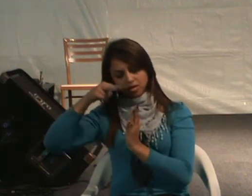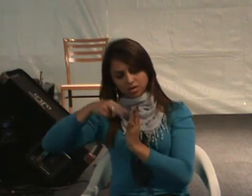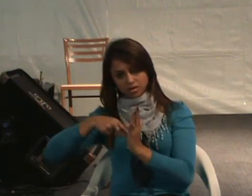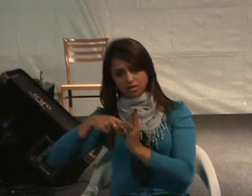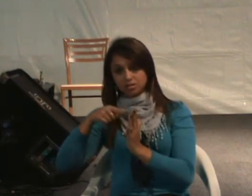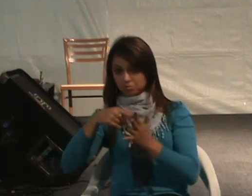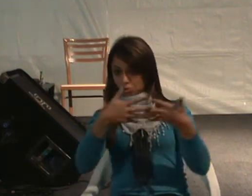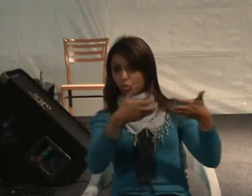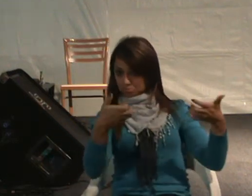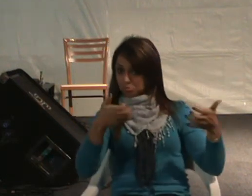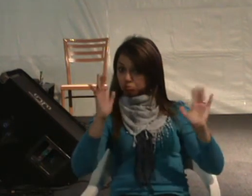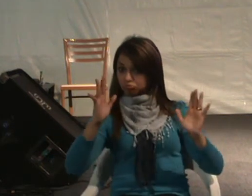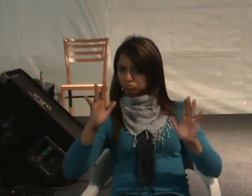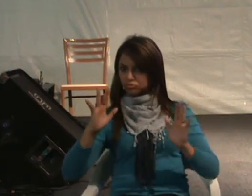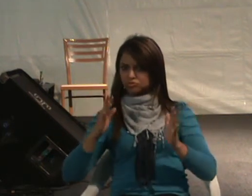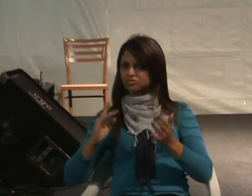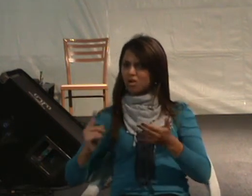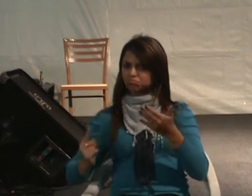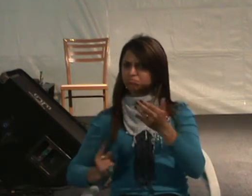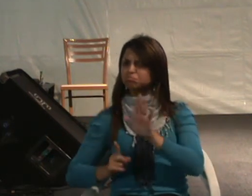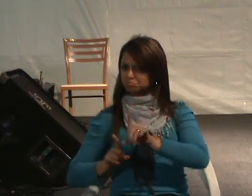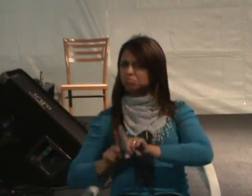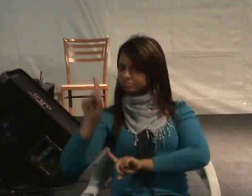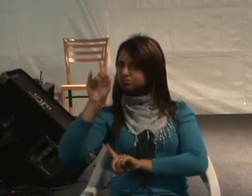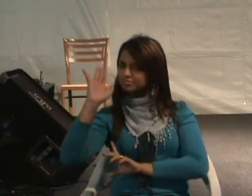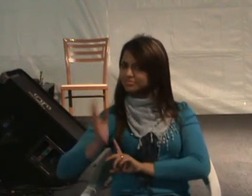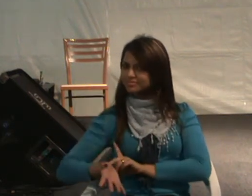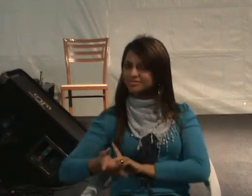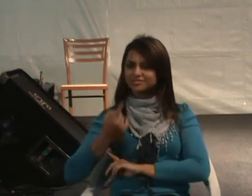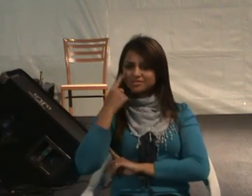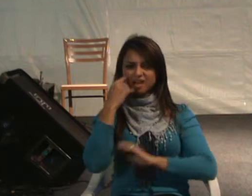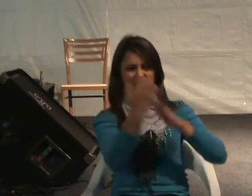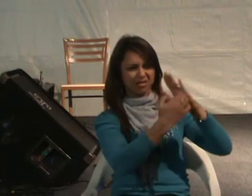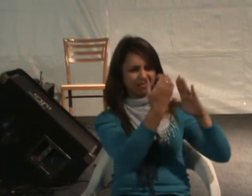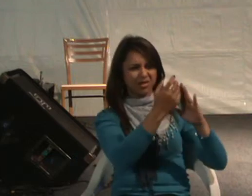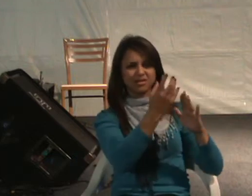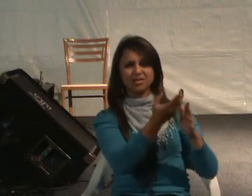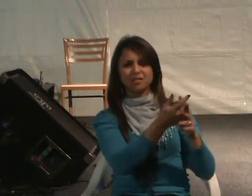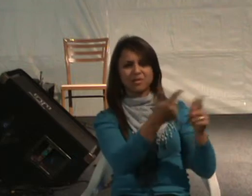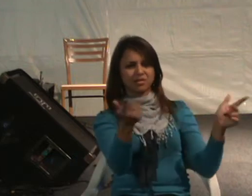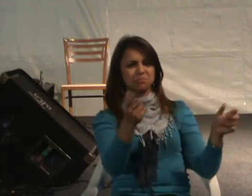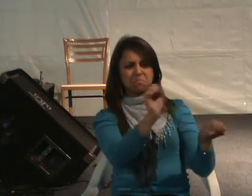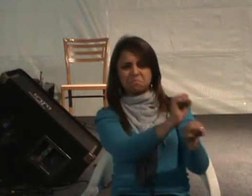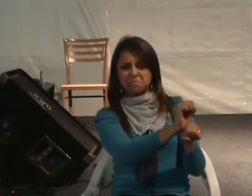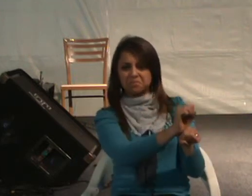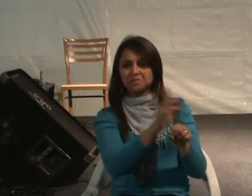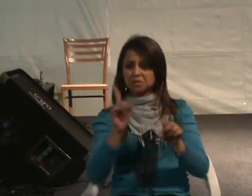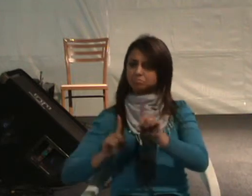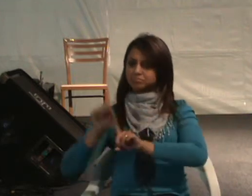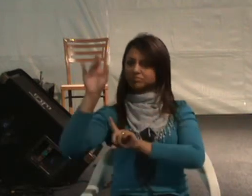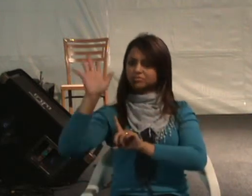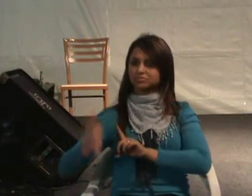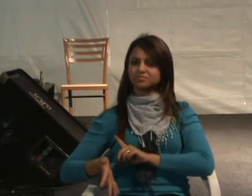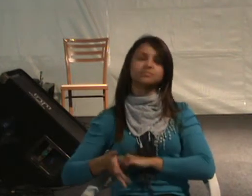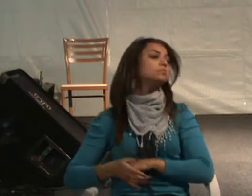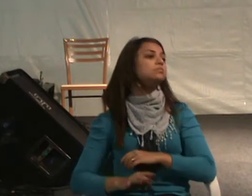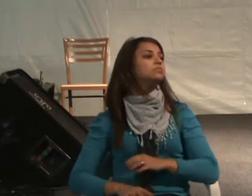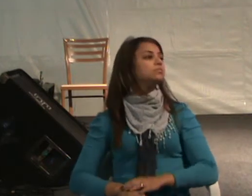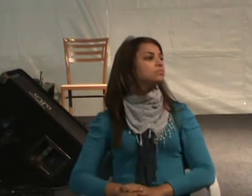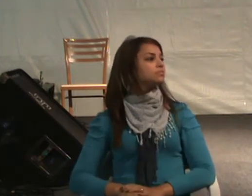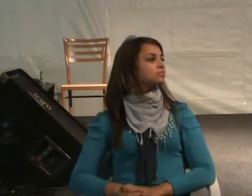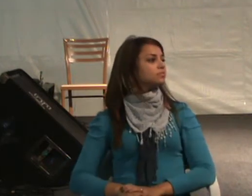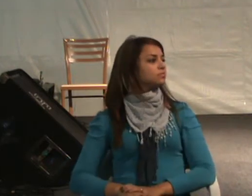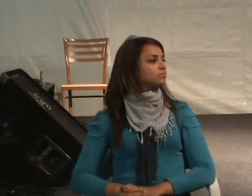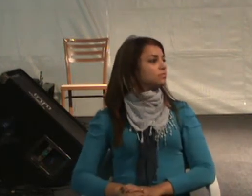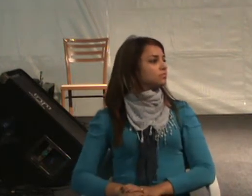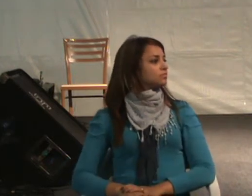A Coppel está bem adiantada. Está na frente de muita empresa. Muita empresa. Pelas quatro linhas de atuação. Ok?